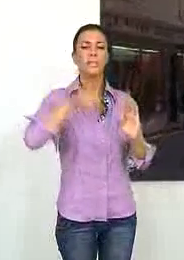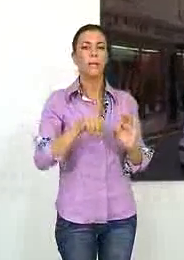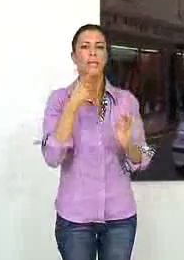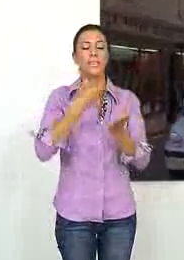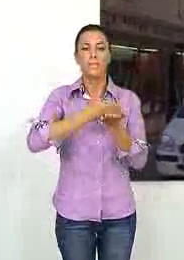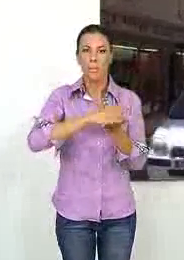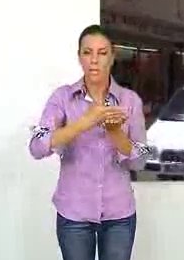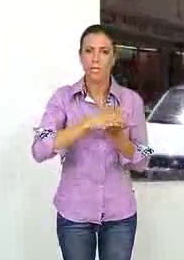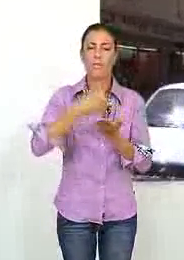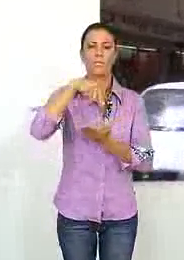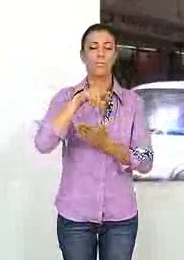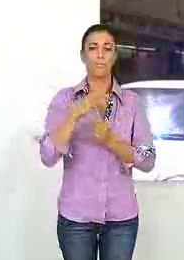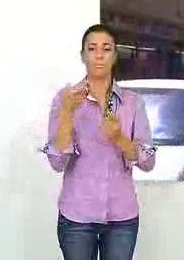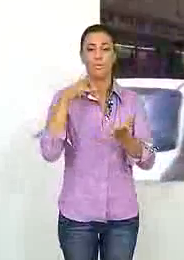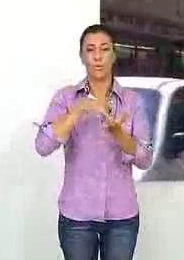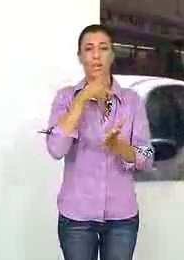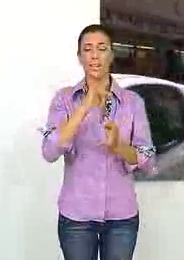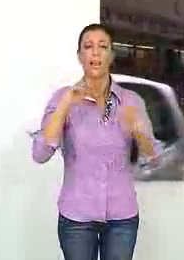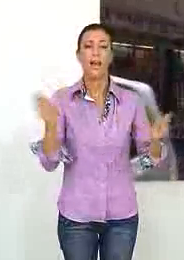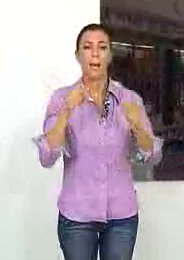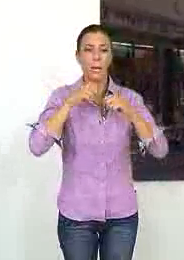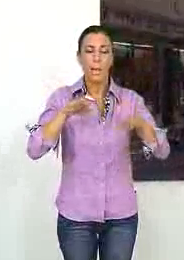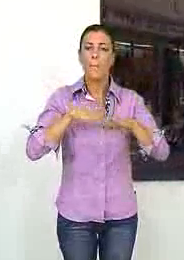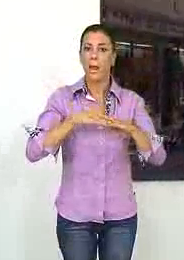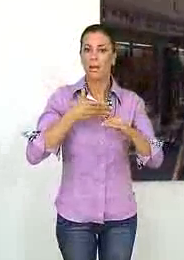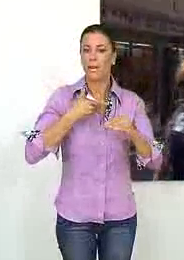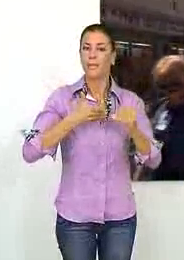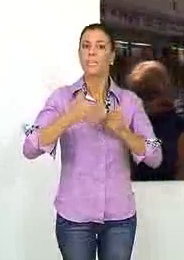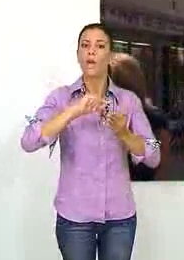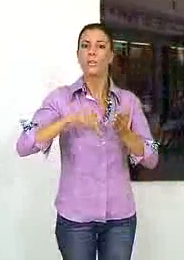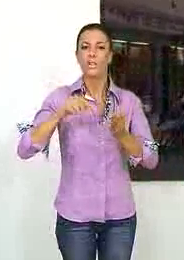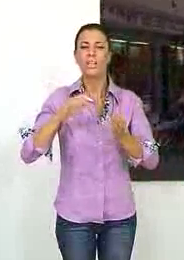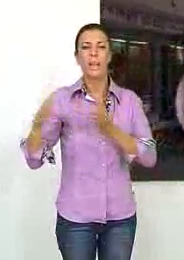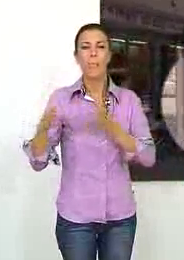intermediación de cara a la campaña de contratación estival.